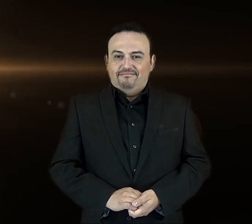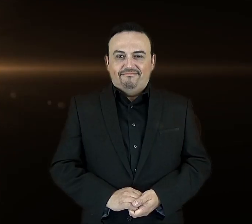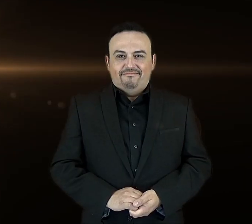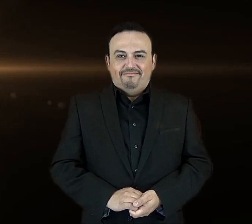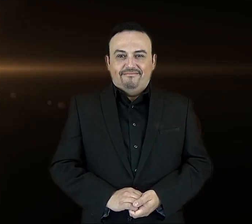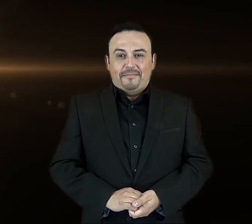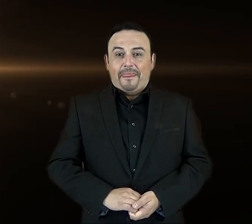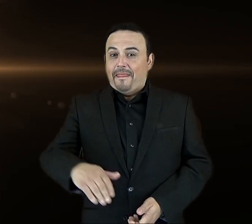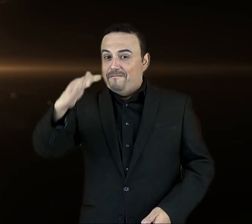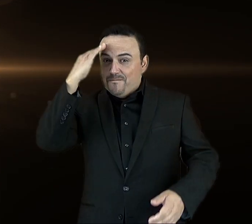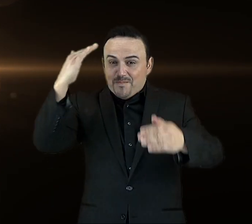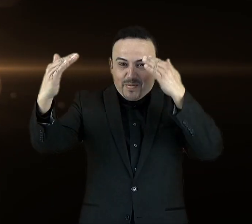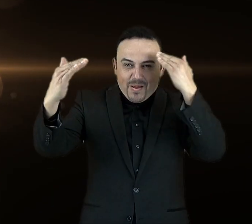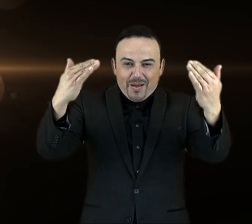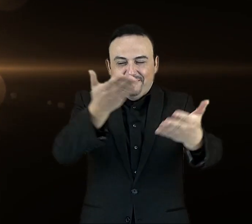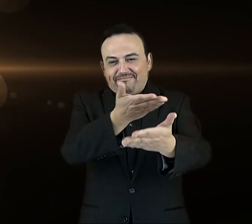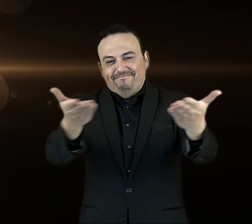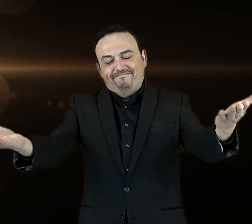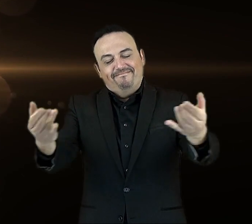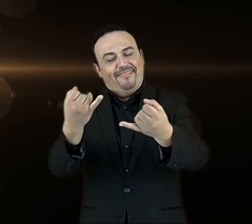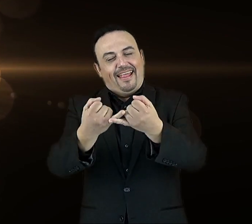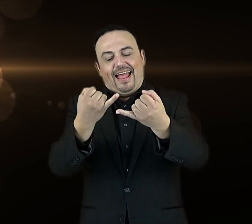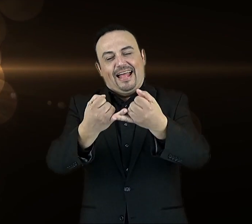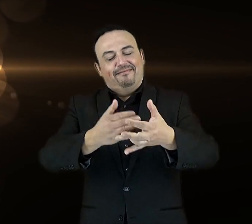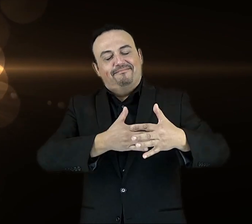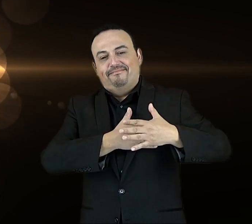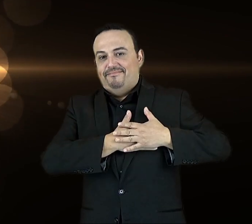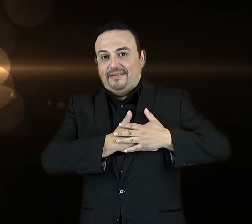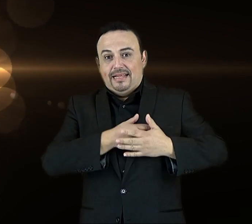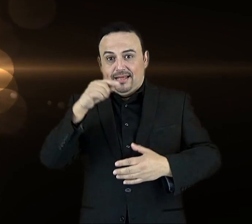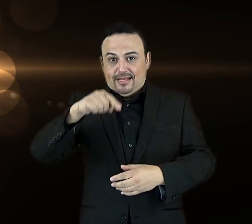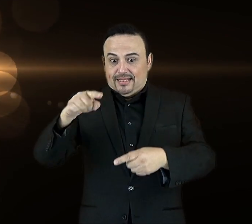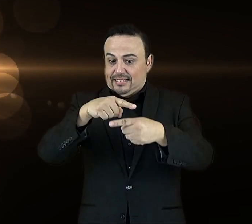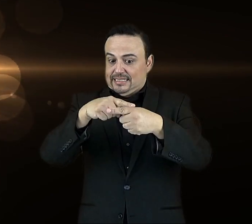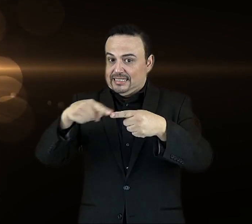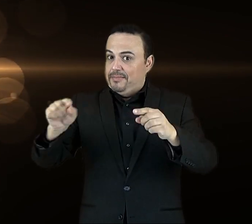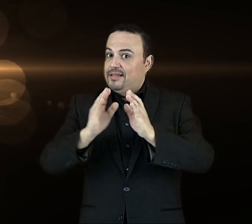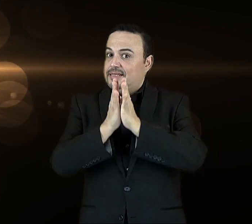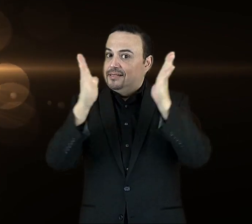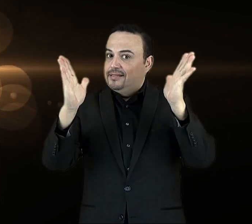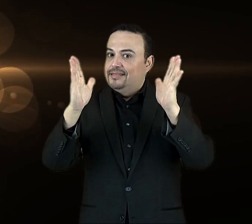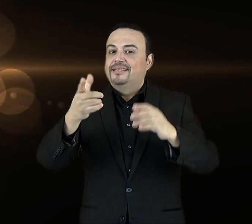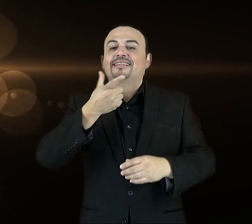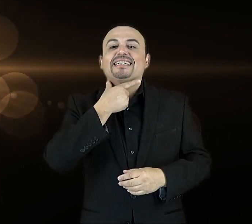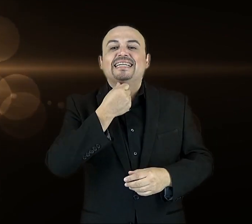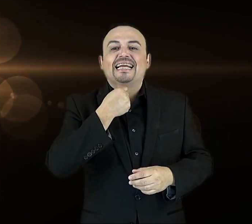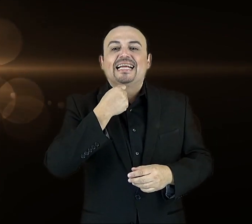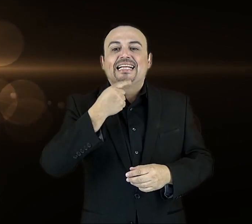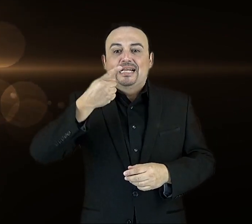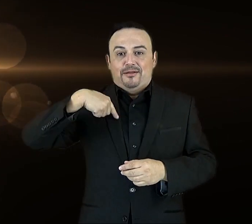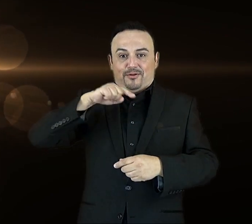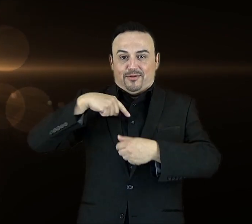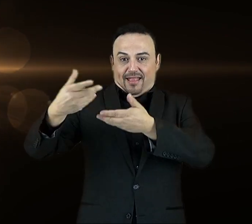Hola queridos amigos, en esta Semana Santa queremos hacerte una invitación especial